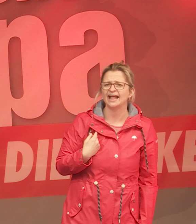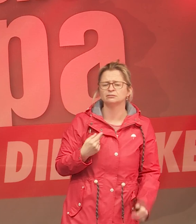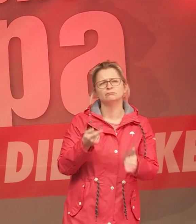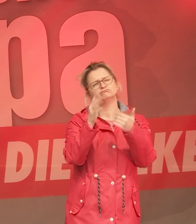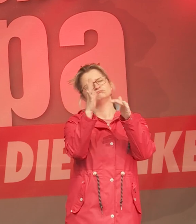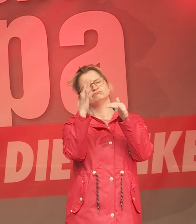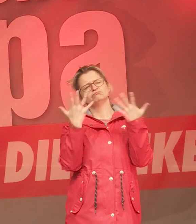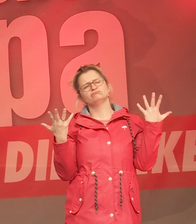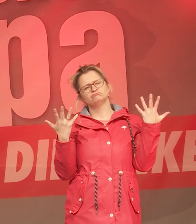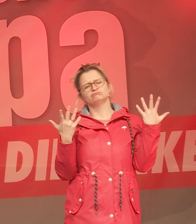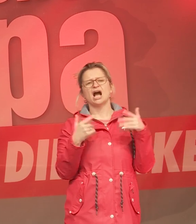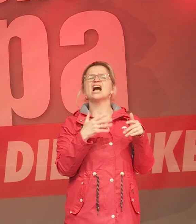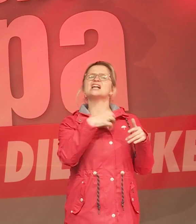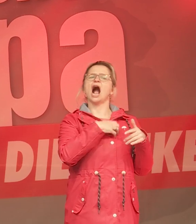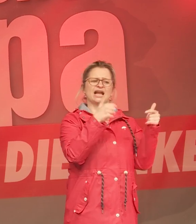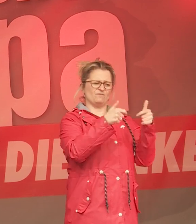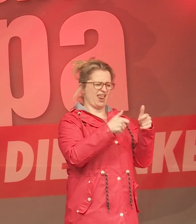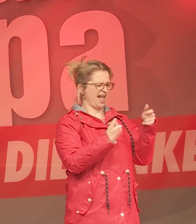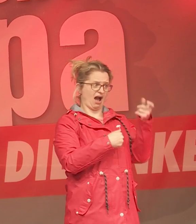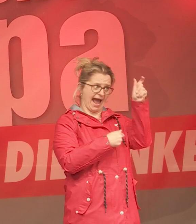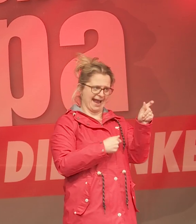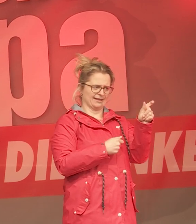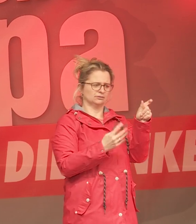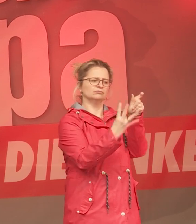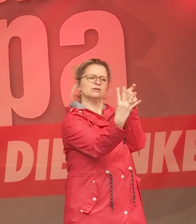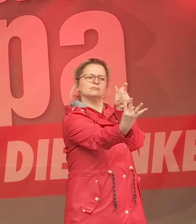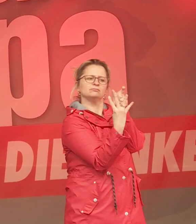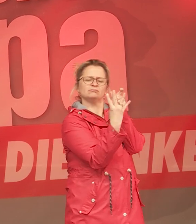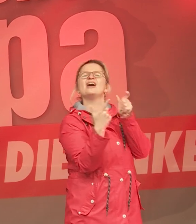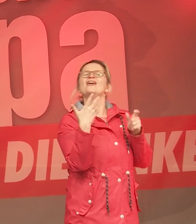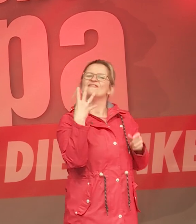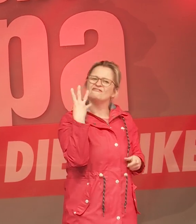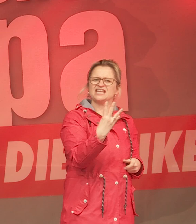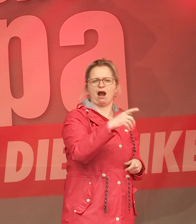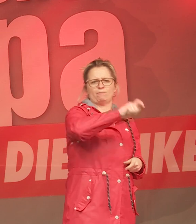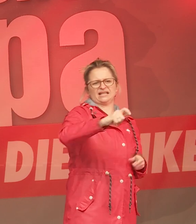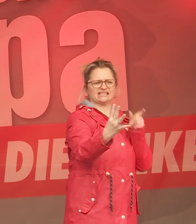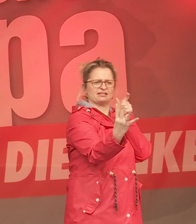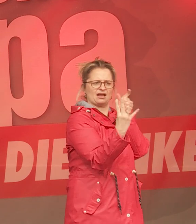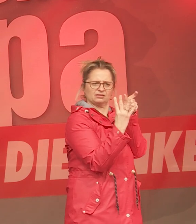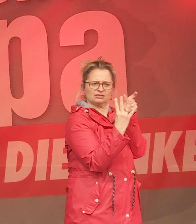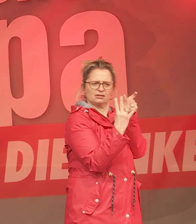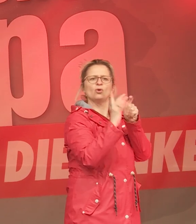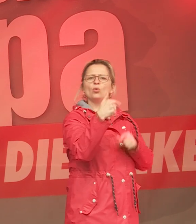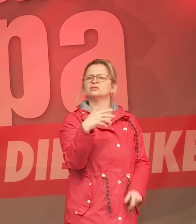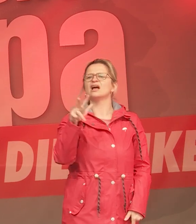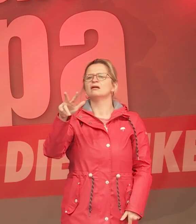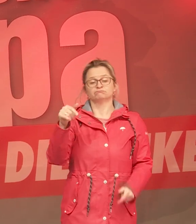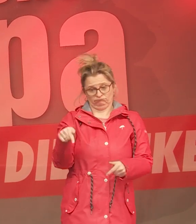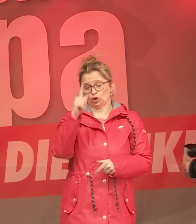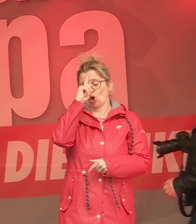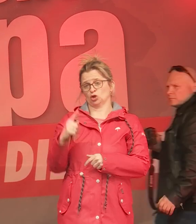auf eine Krankenpflegerin vier Patientinnen und Patienten kommen, sind es in Deutschland 13. Die